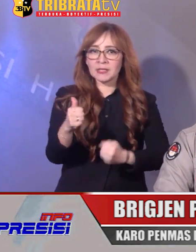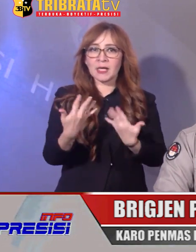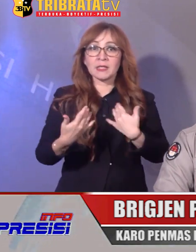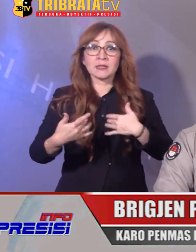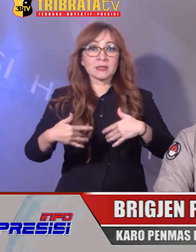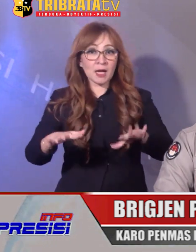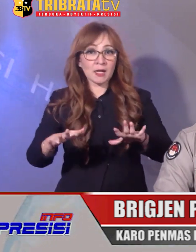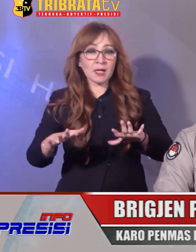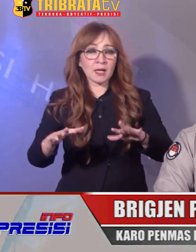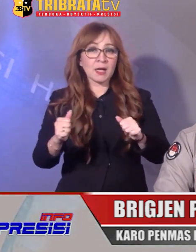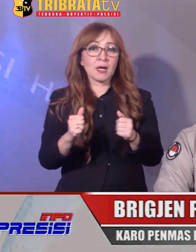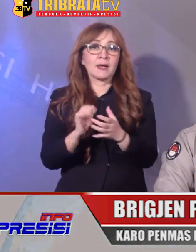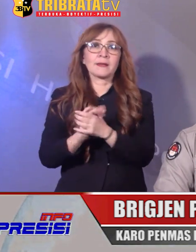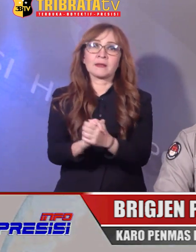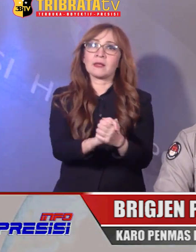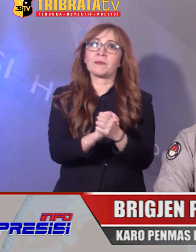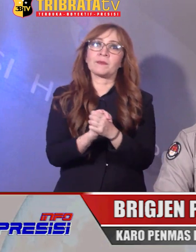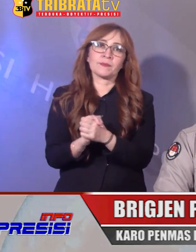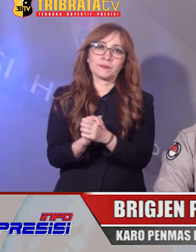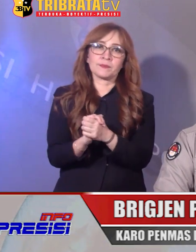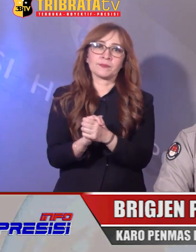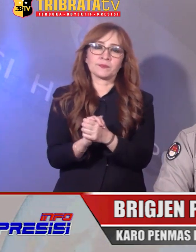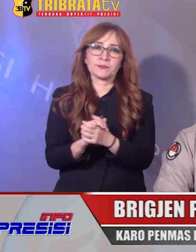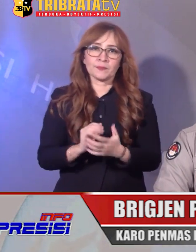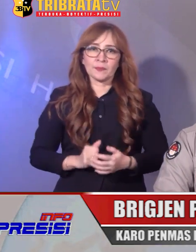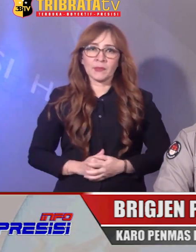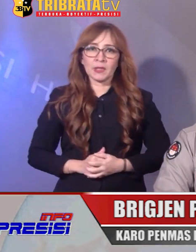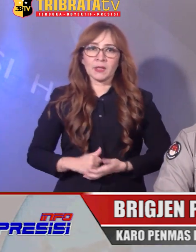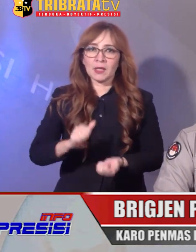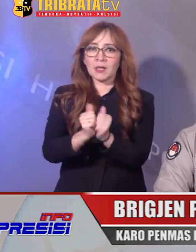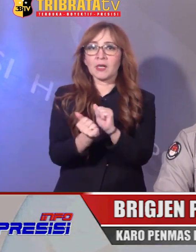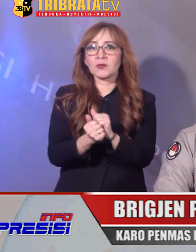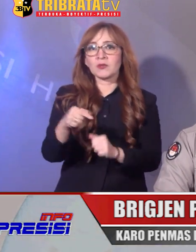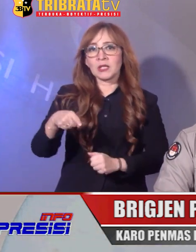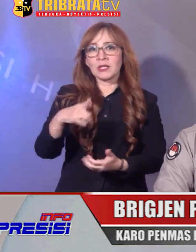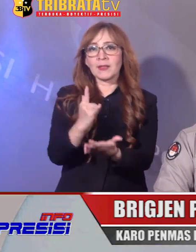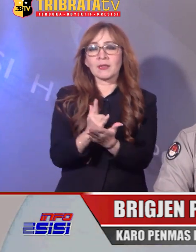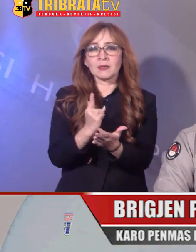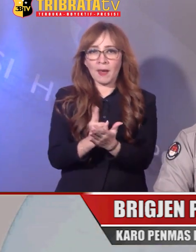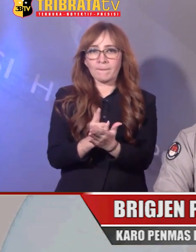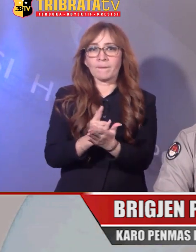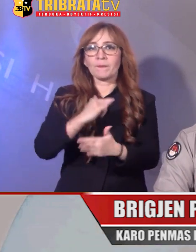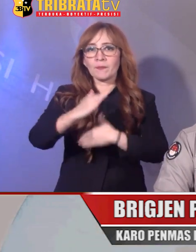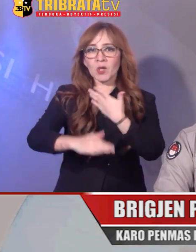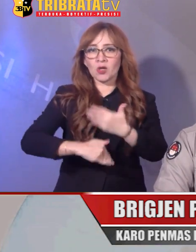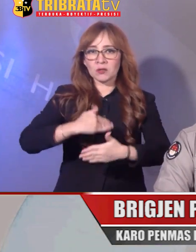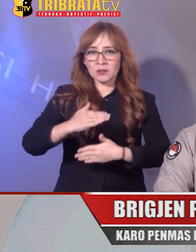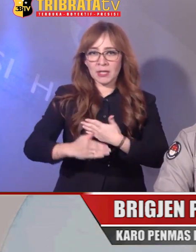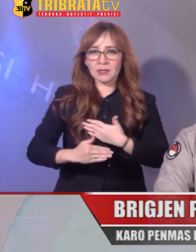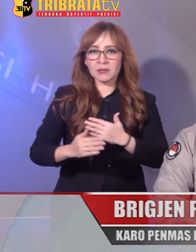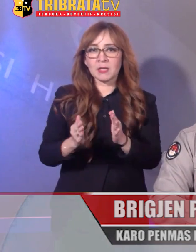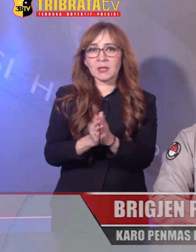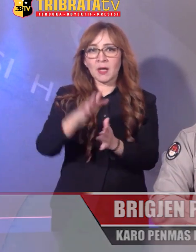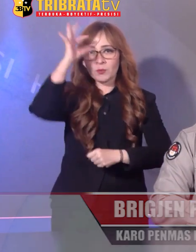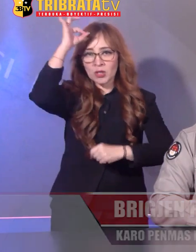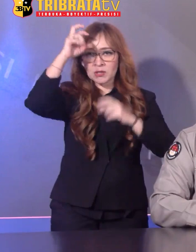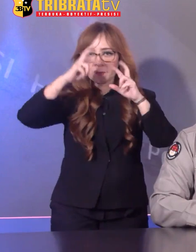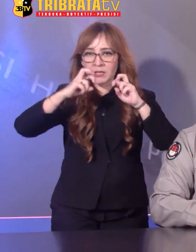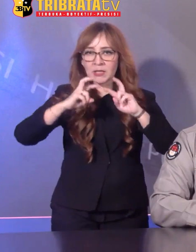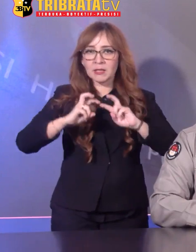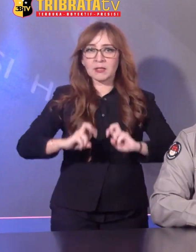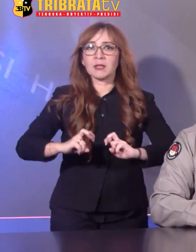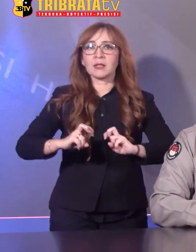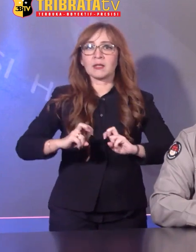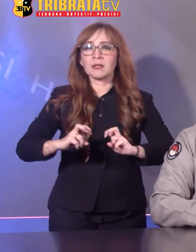diselesaikan secara restoratif justice Kasus ini tetap diproses Dan penyidik Direkturat